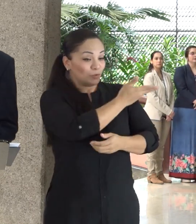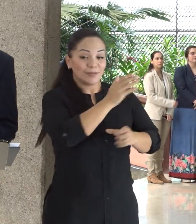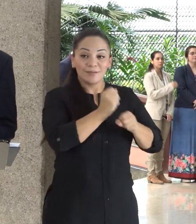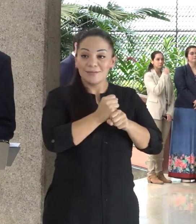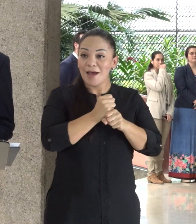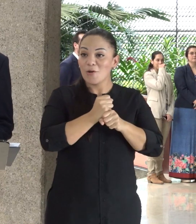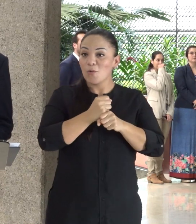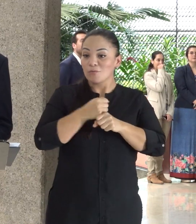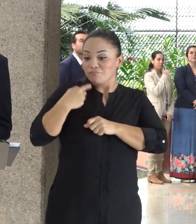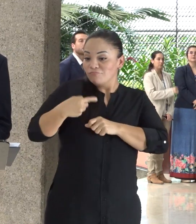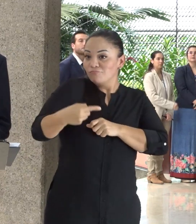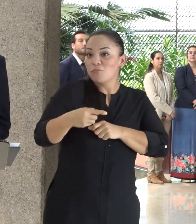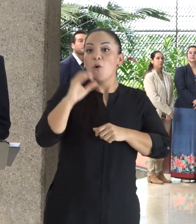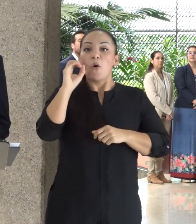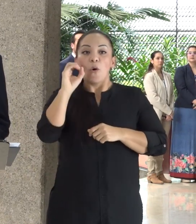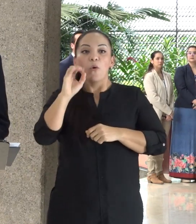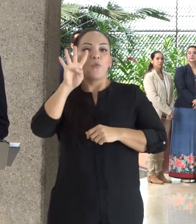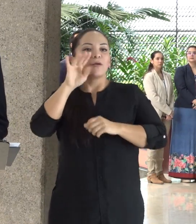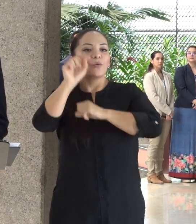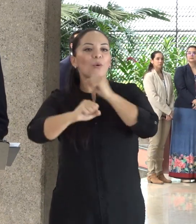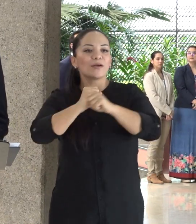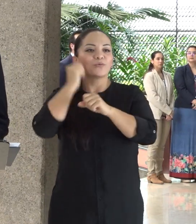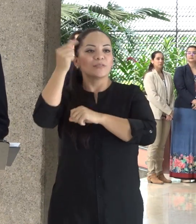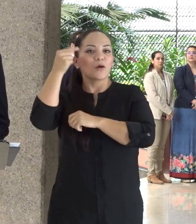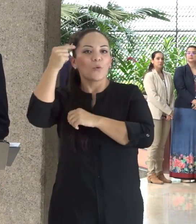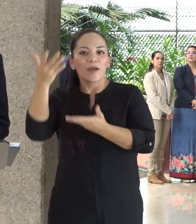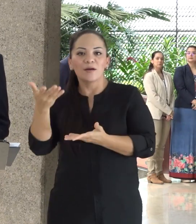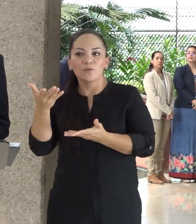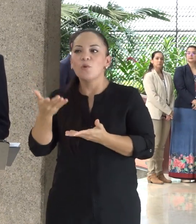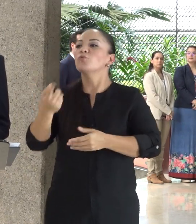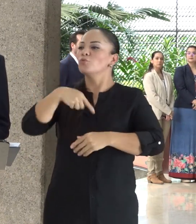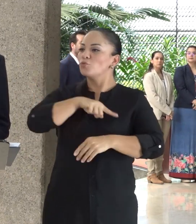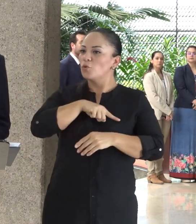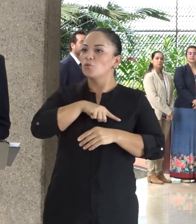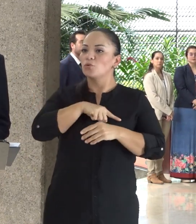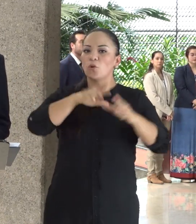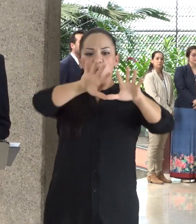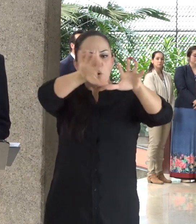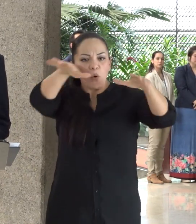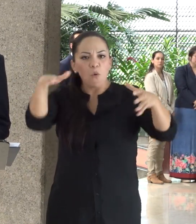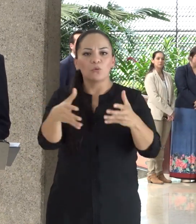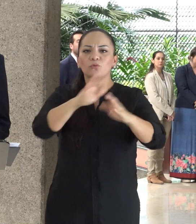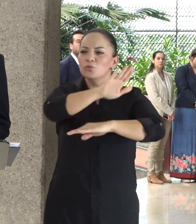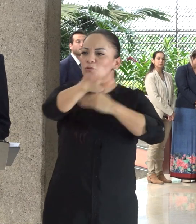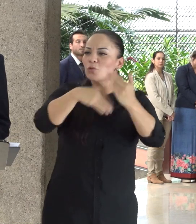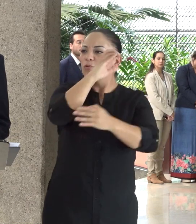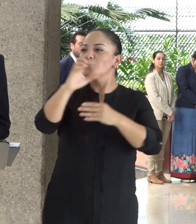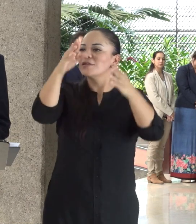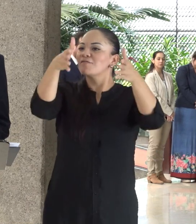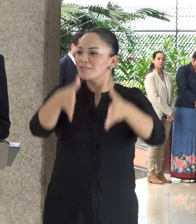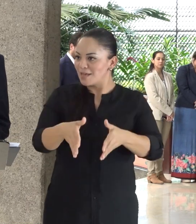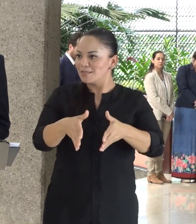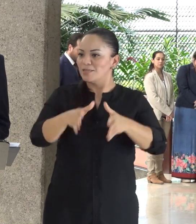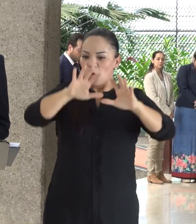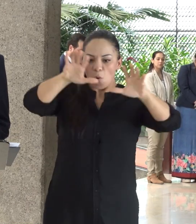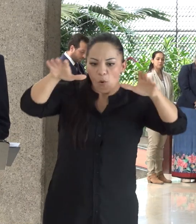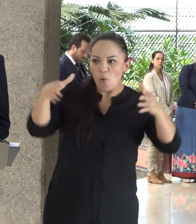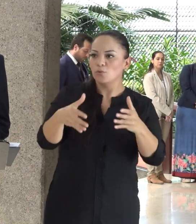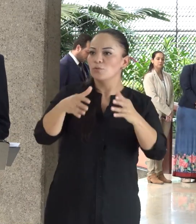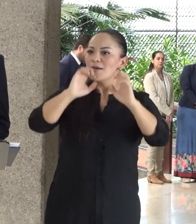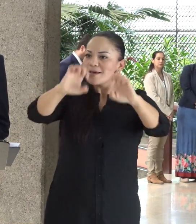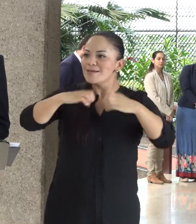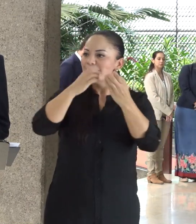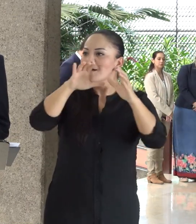o cuatro años de gobierno. Juntos, los ticos, si formamos equipo,